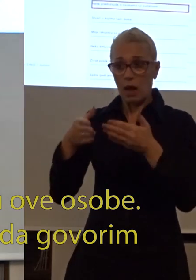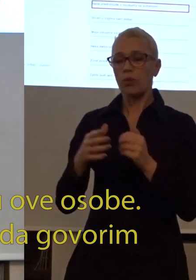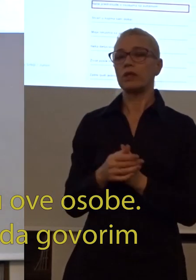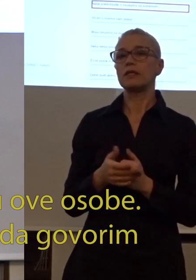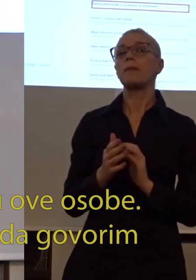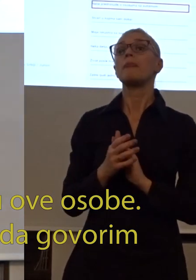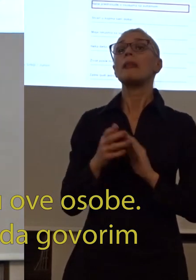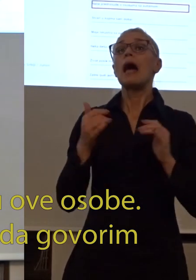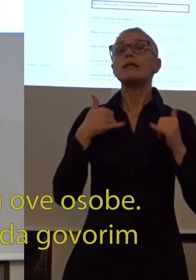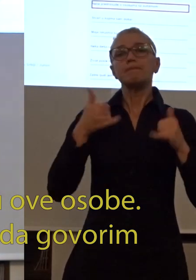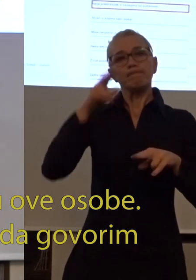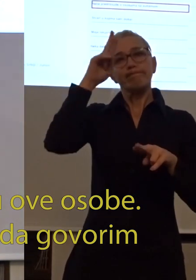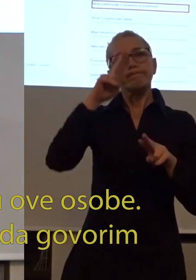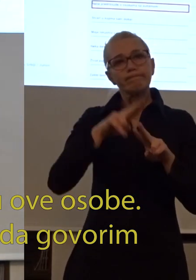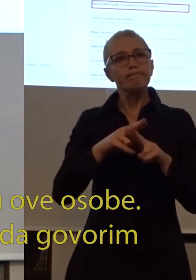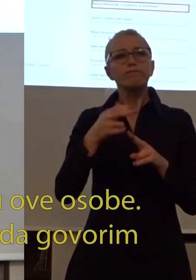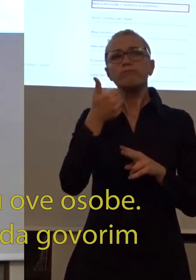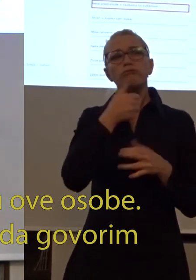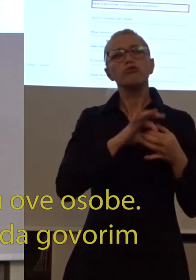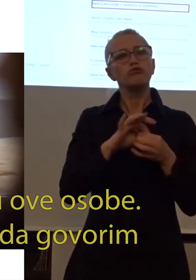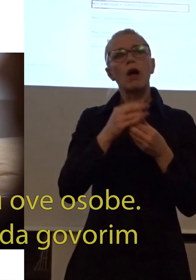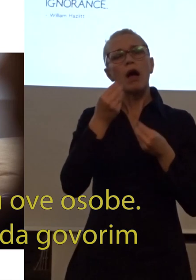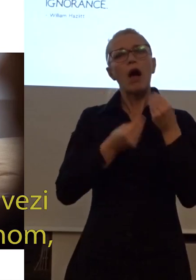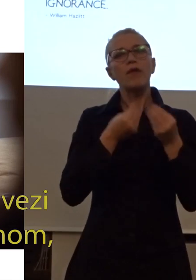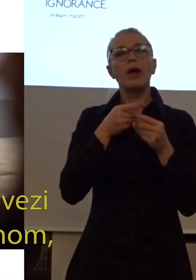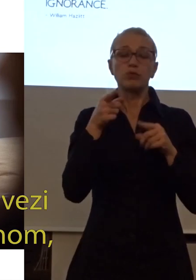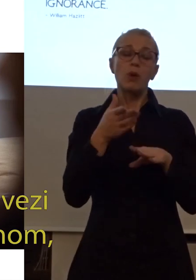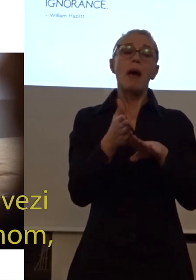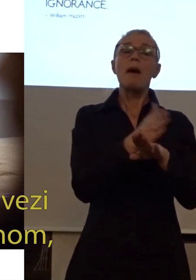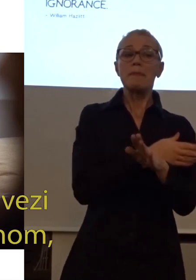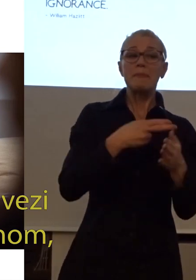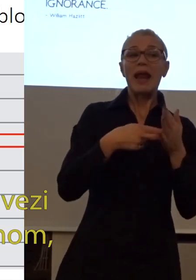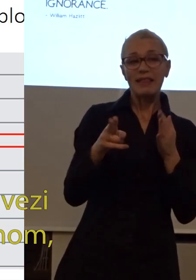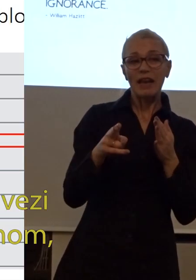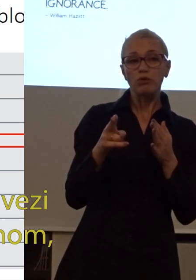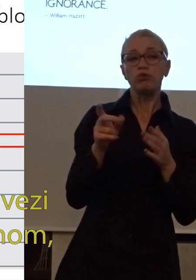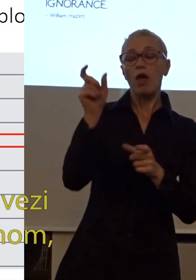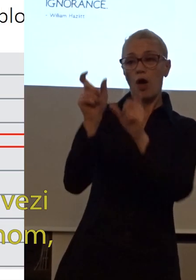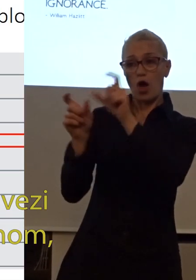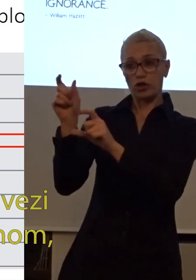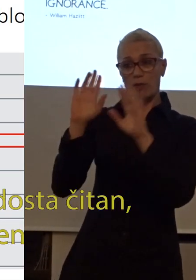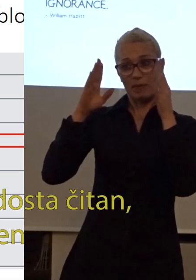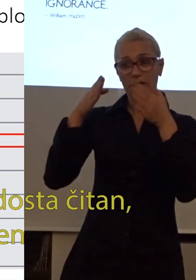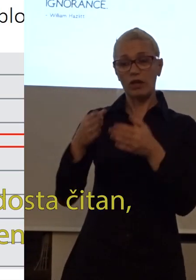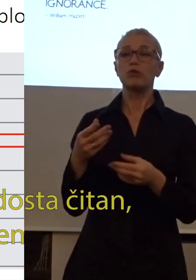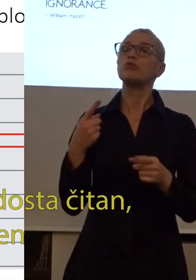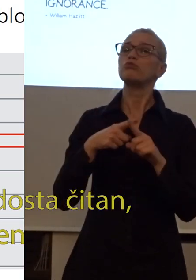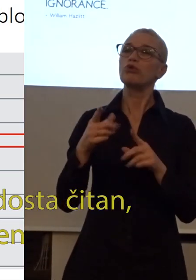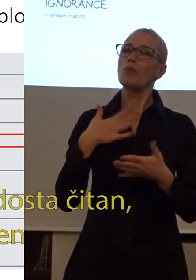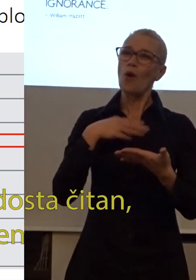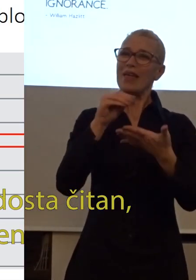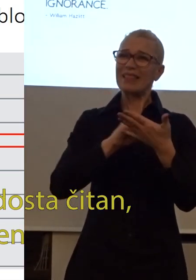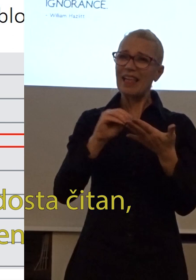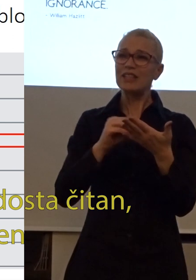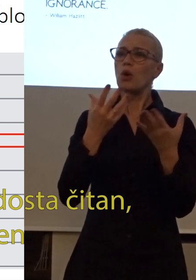Ovom prilikom sam rešio da govorim o predrasudama o osobama sa autizmom, zato što ovaj